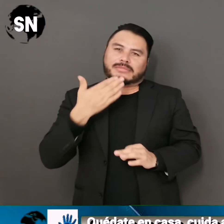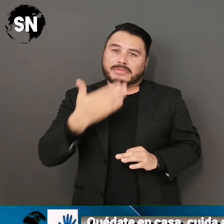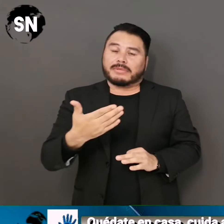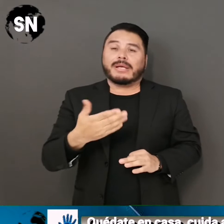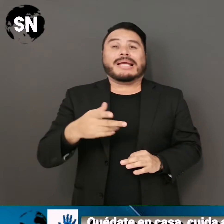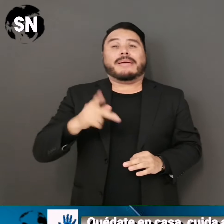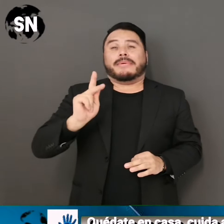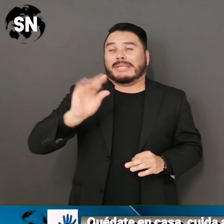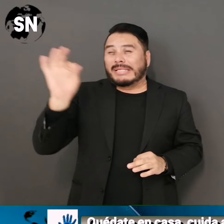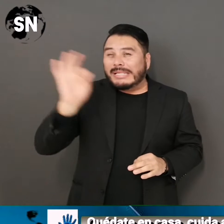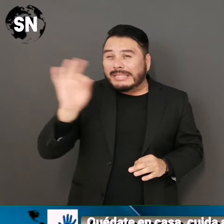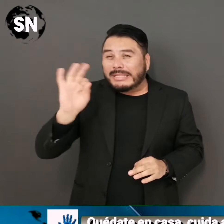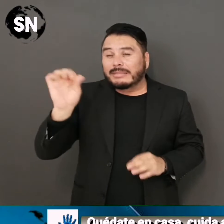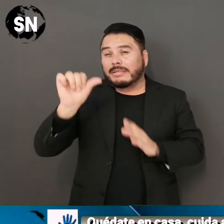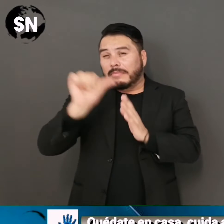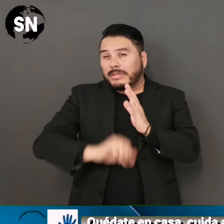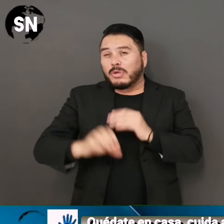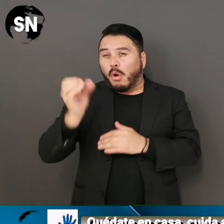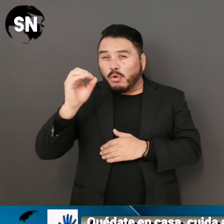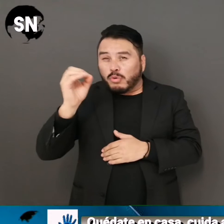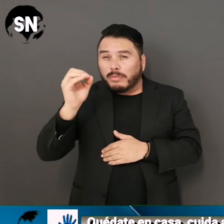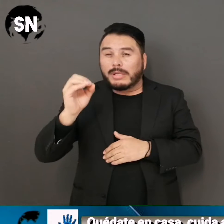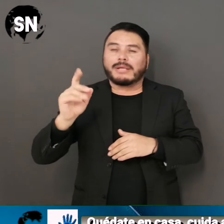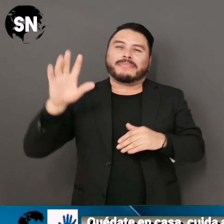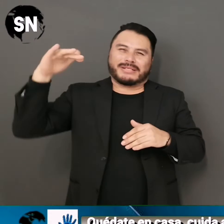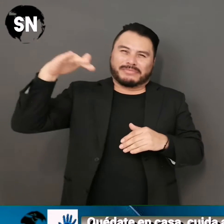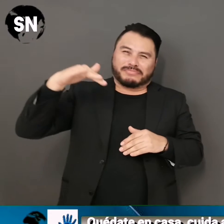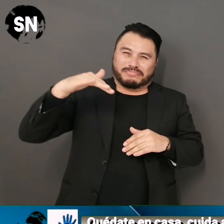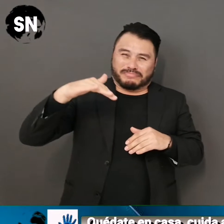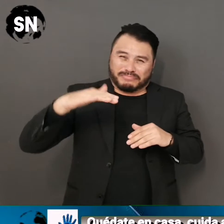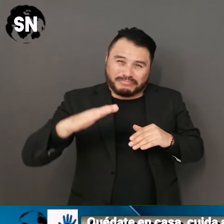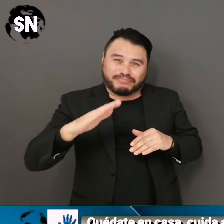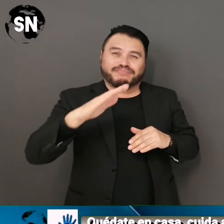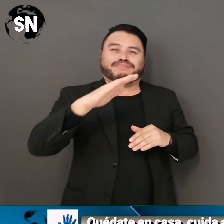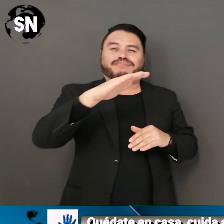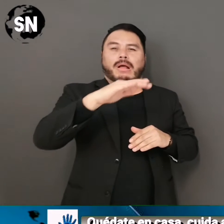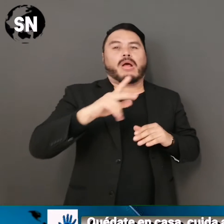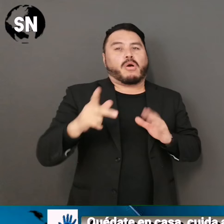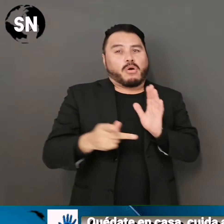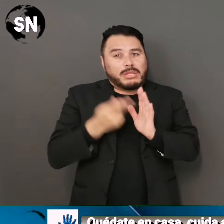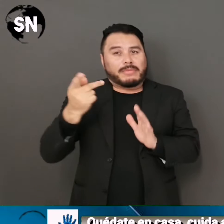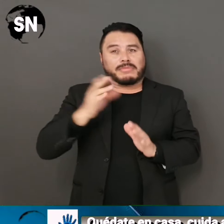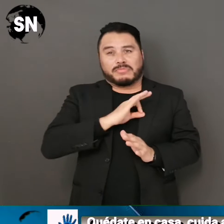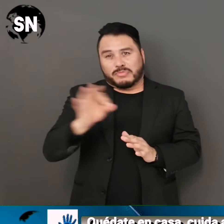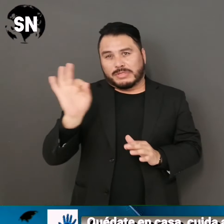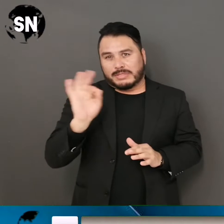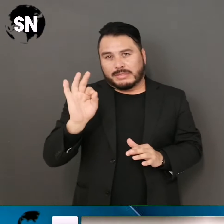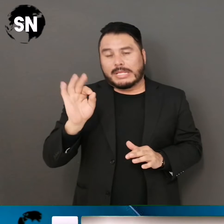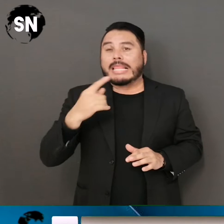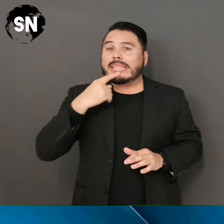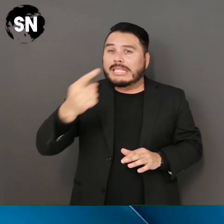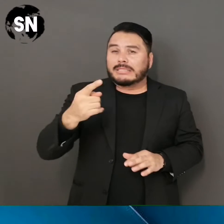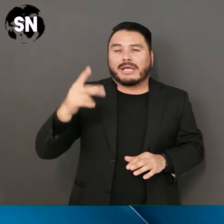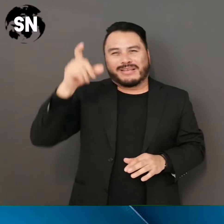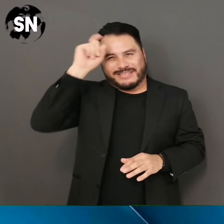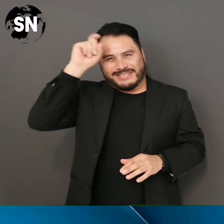secretario de Salud, Hugo López-Gatell, aseguró que de no haberse tomado a tiempo las medidas de distanciamiento social, la curva sería más